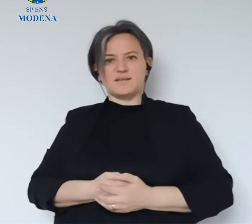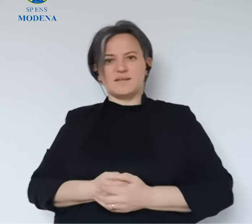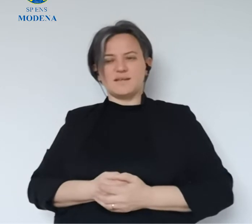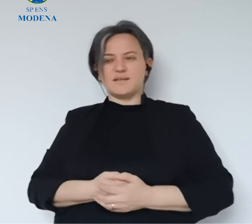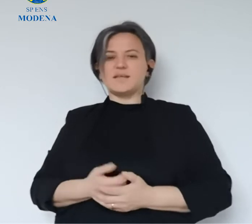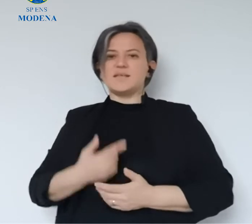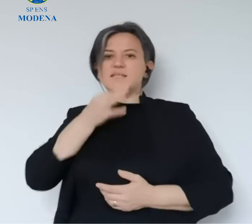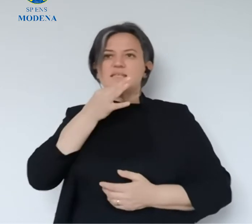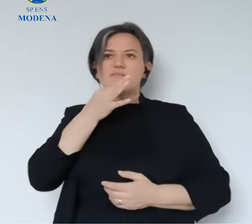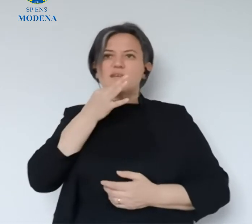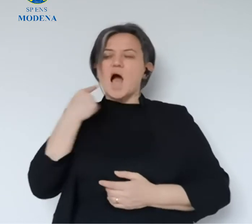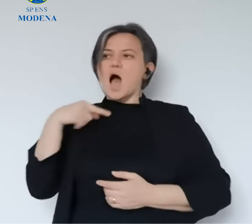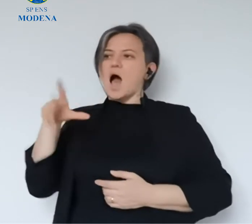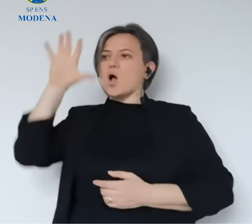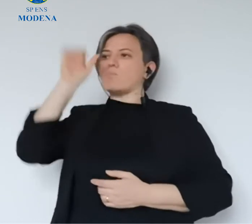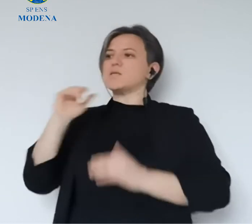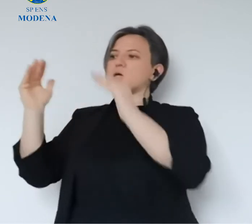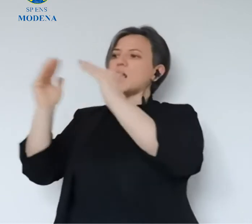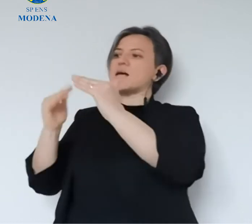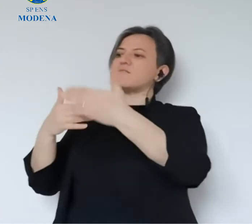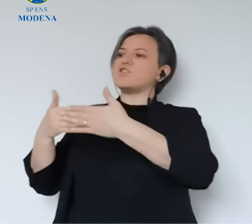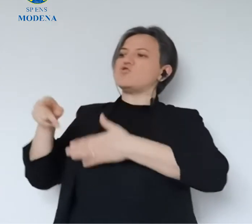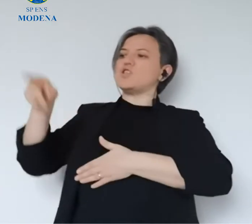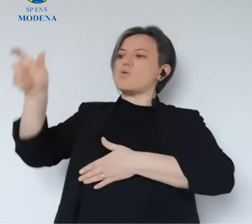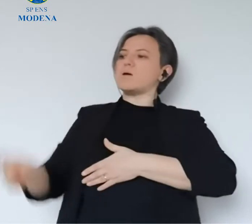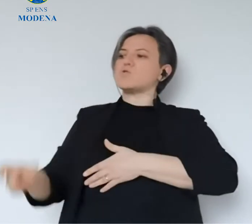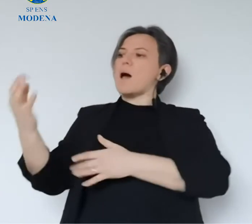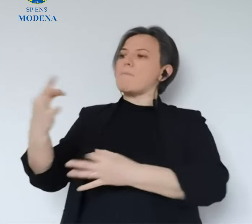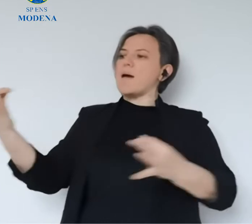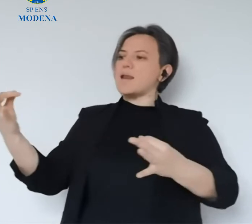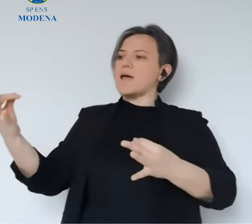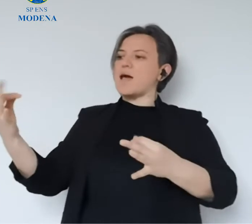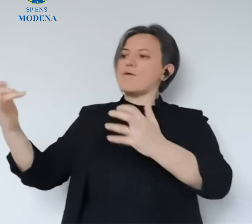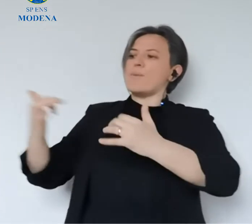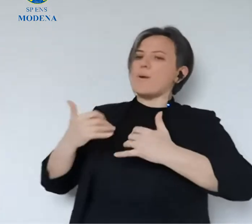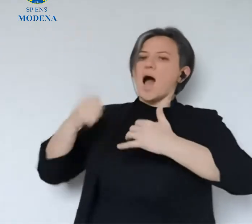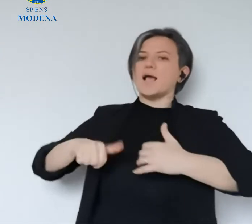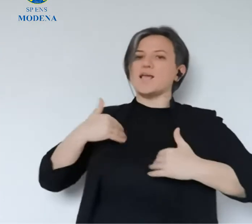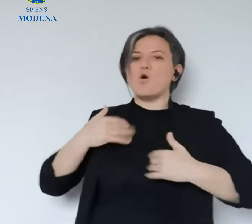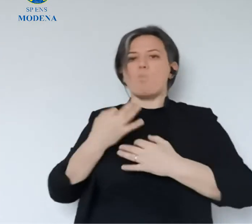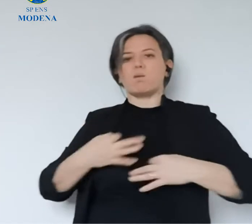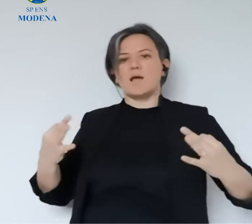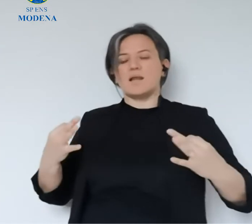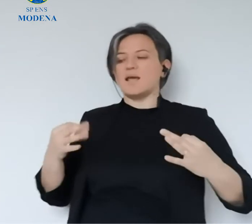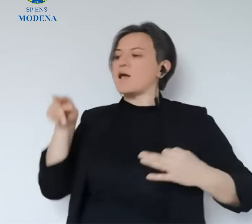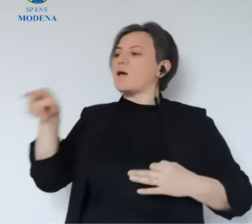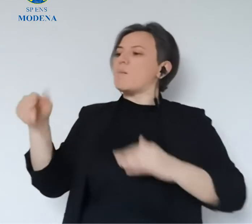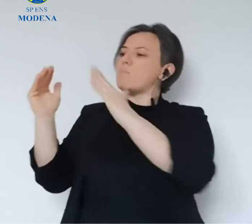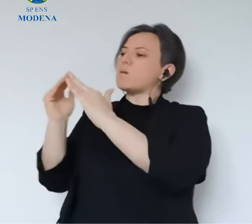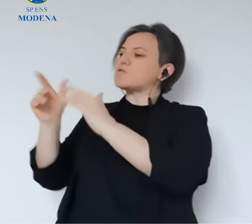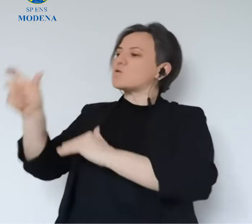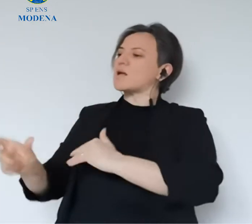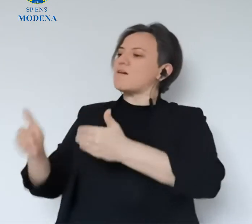insomma essere cittadini passa anche da questo, passa dalla capacità di capire che se il mio vicino di casa sta bene